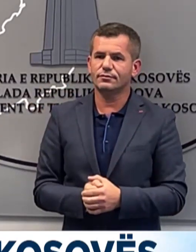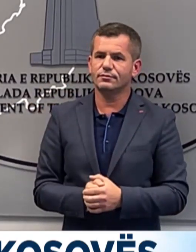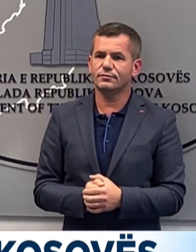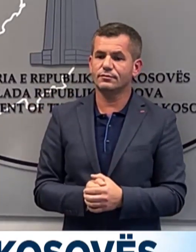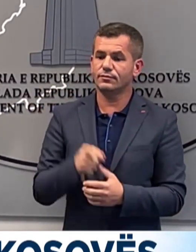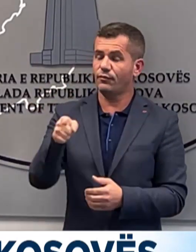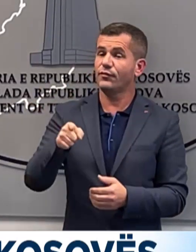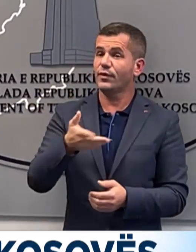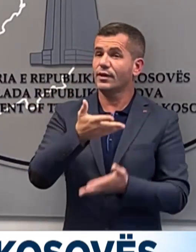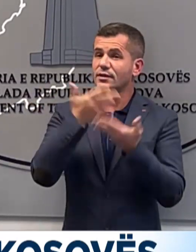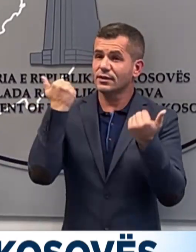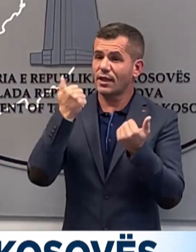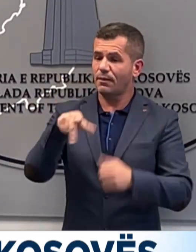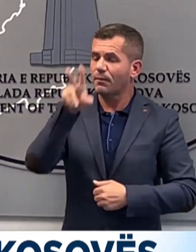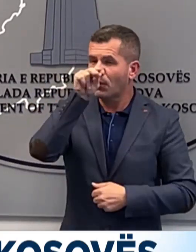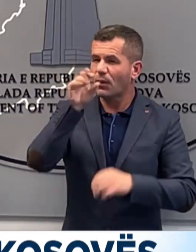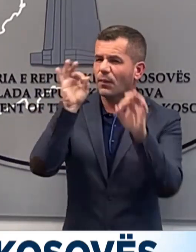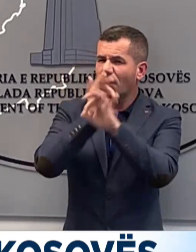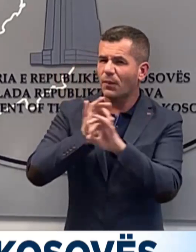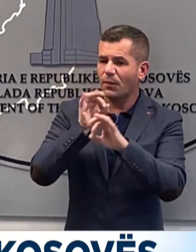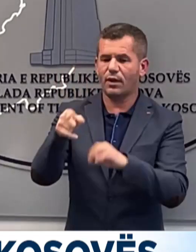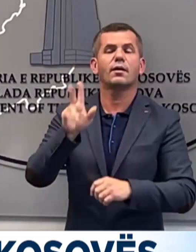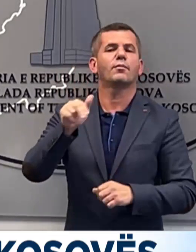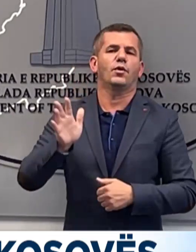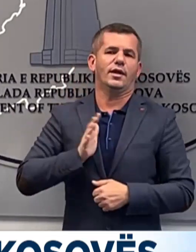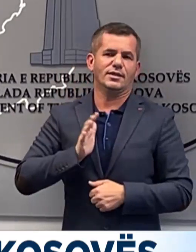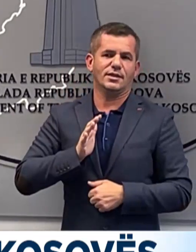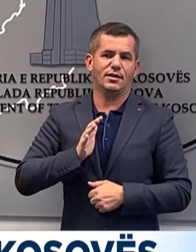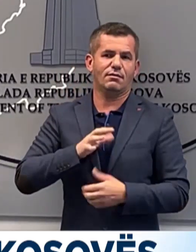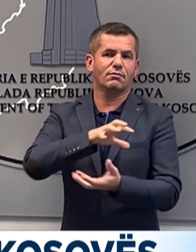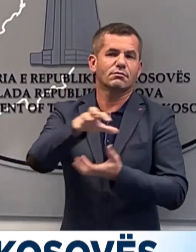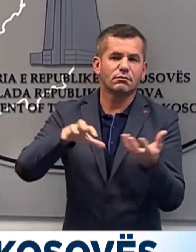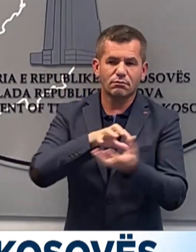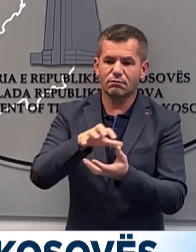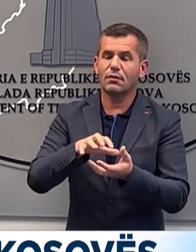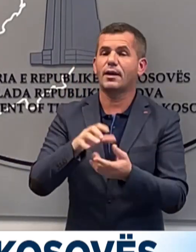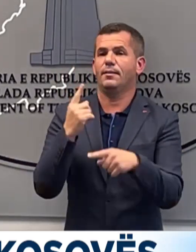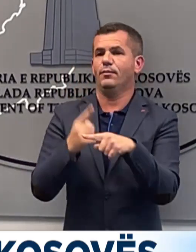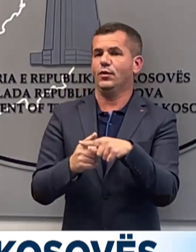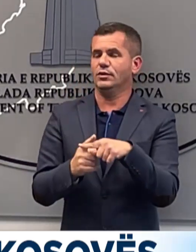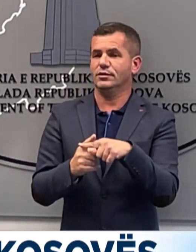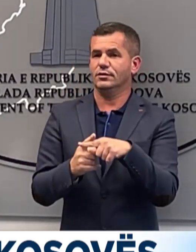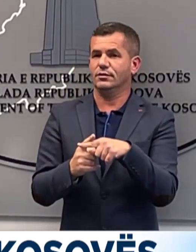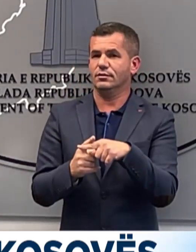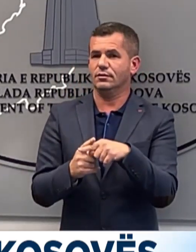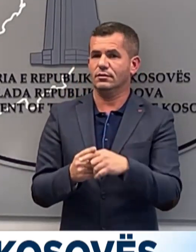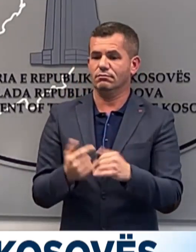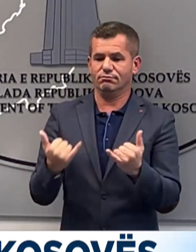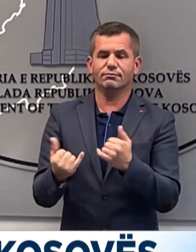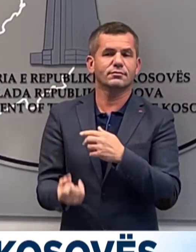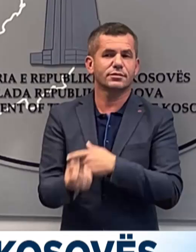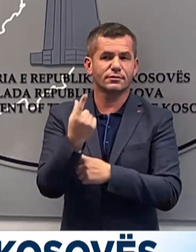Aty ku nuk ka pas policitë Kosovës, ka rëzik për incidente, e njëj tim, edhe ndodhe,